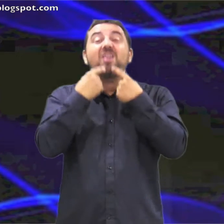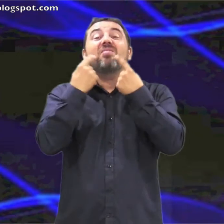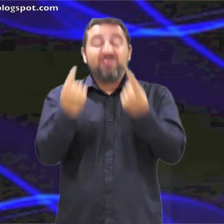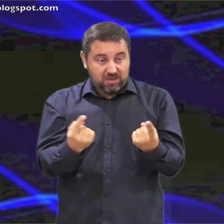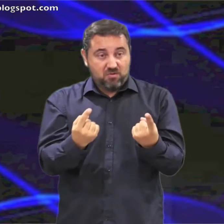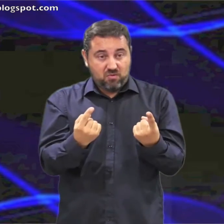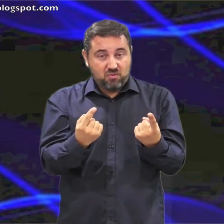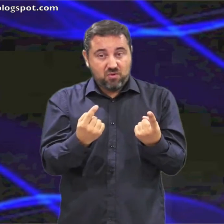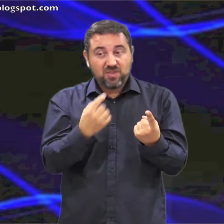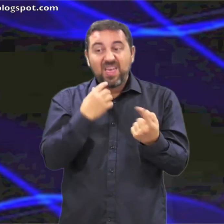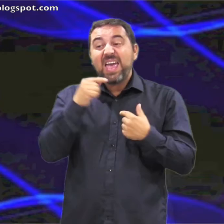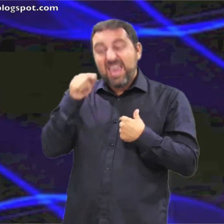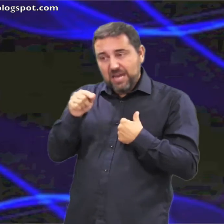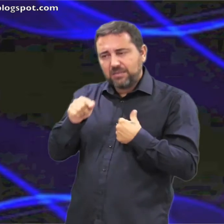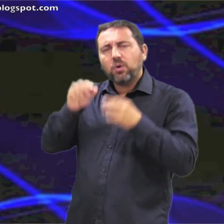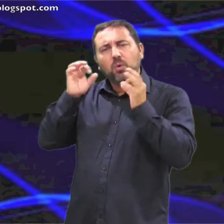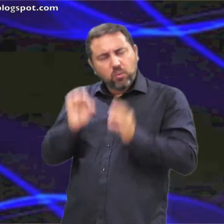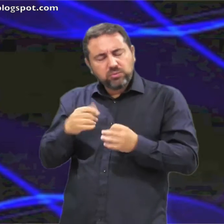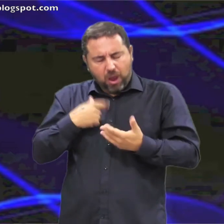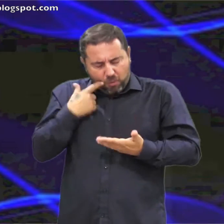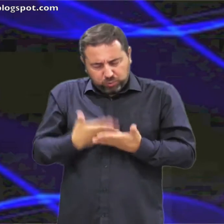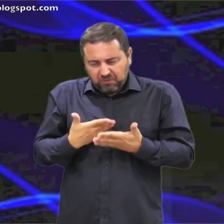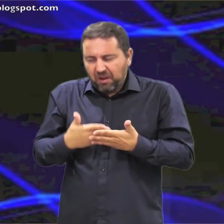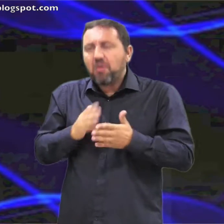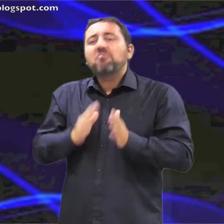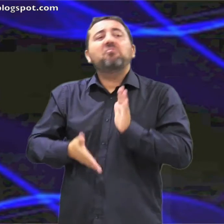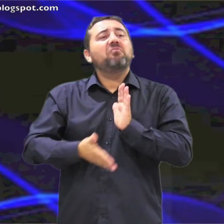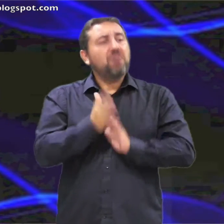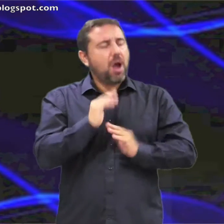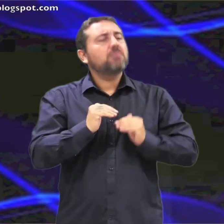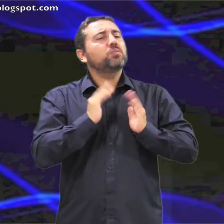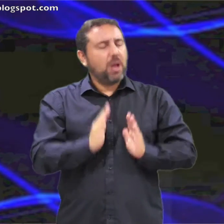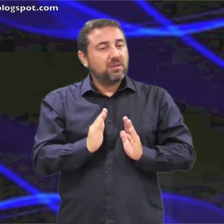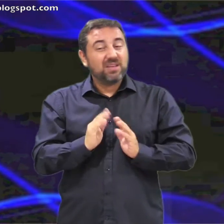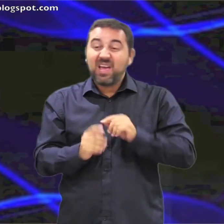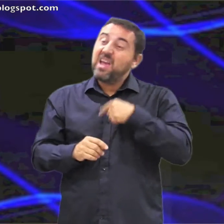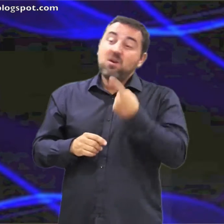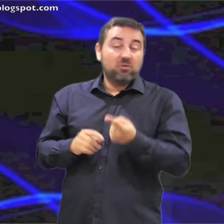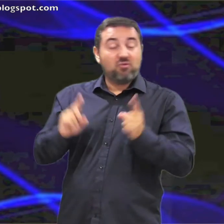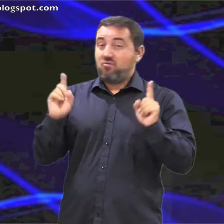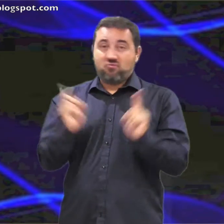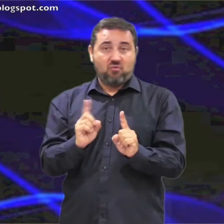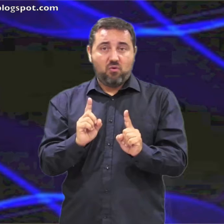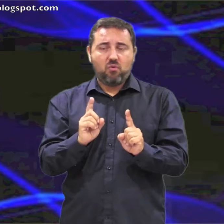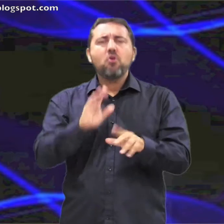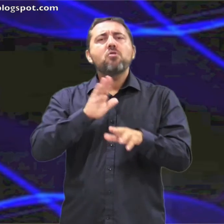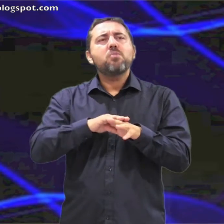os digo que este bajó a su casa justificado y aquel no porque todo el que